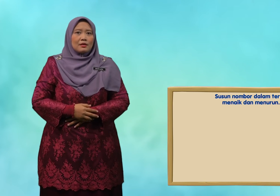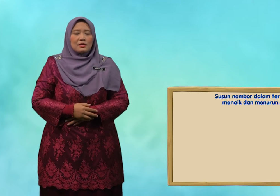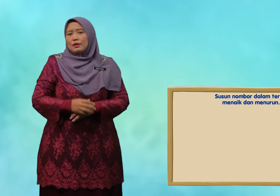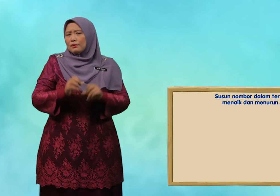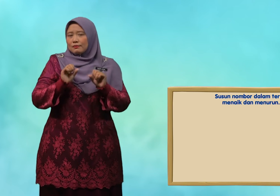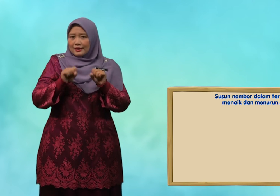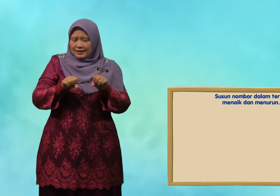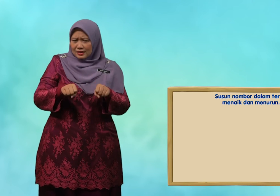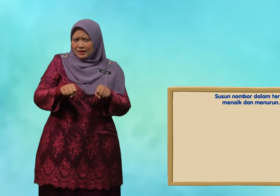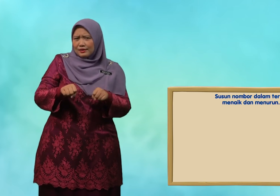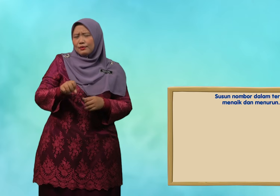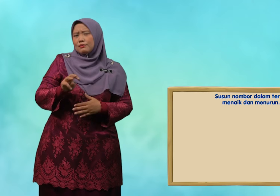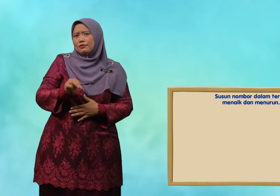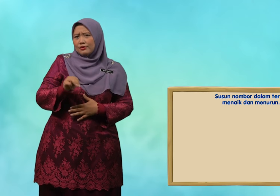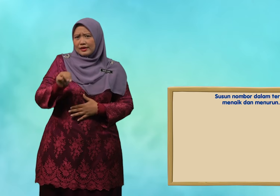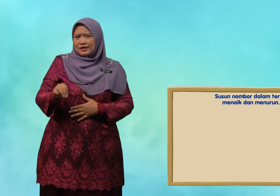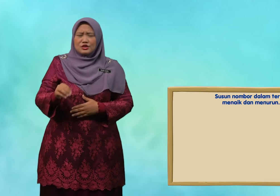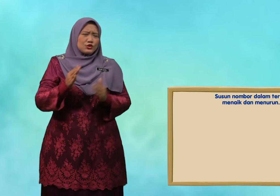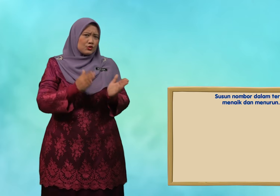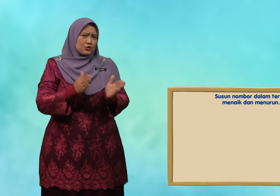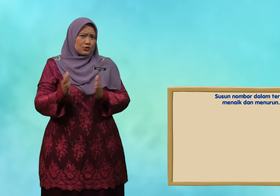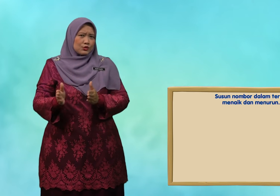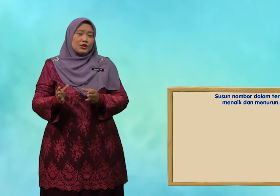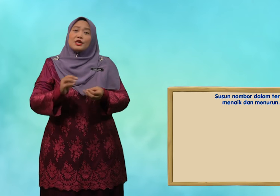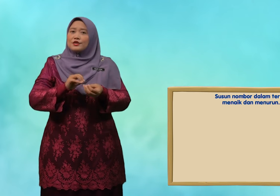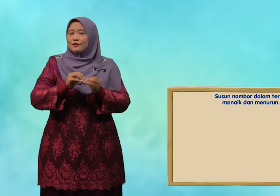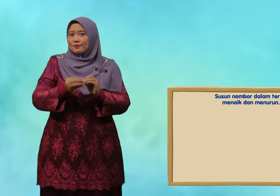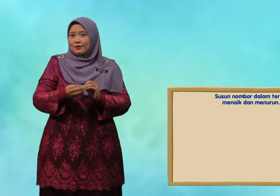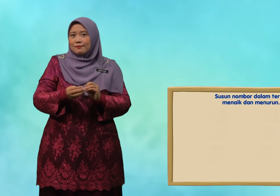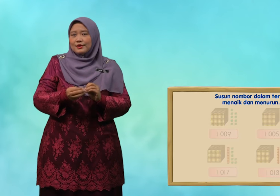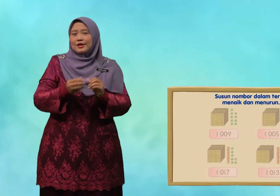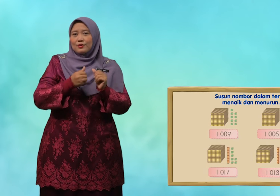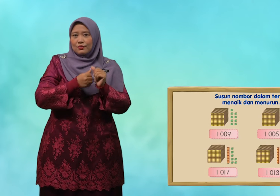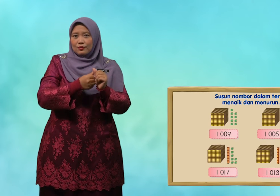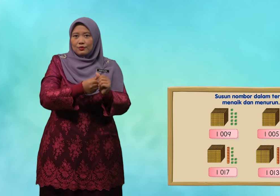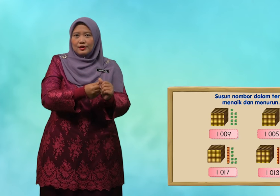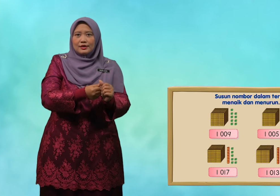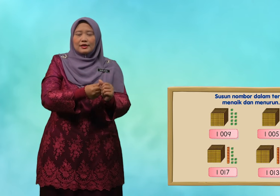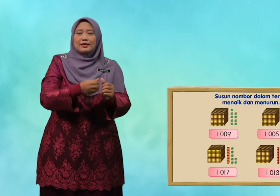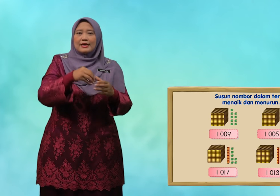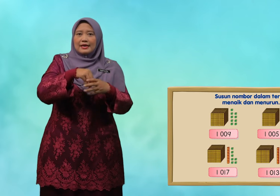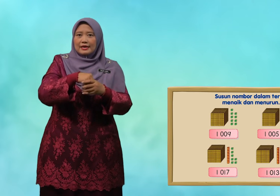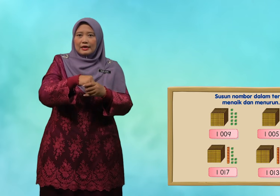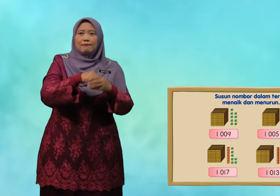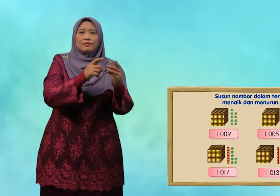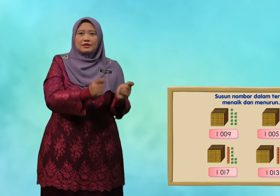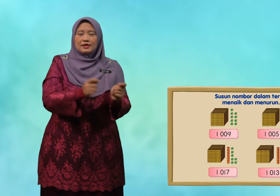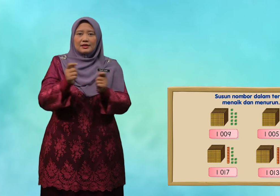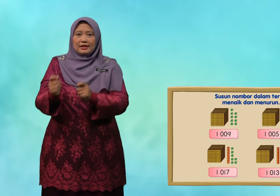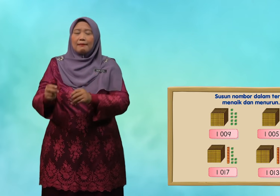bolehkah murid susun nombor berikut dalam tertib